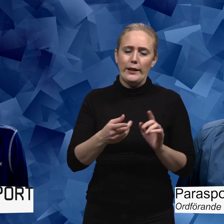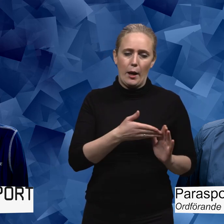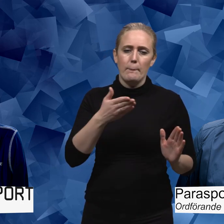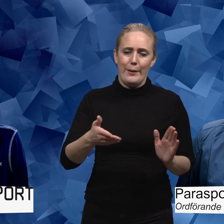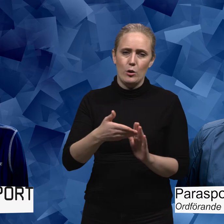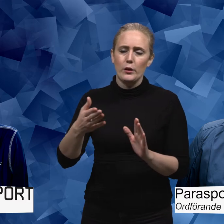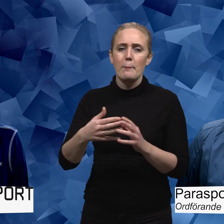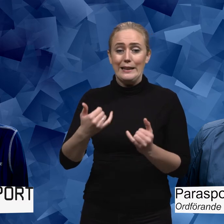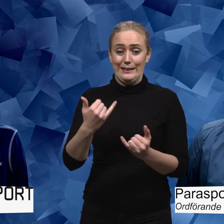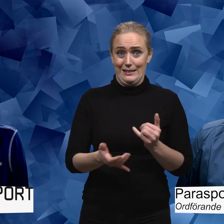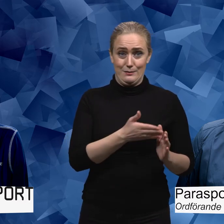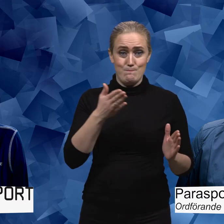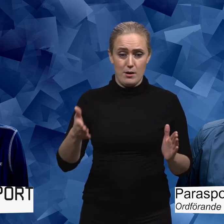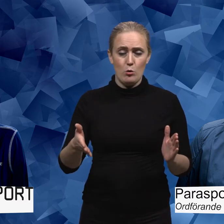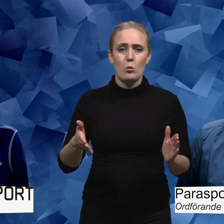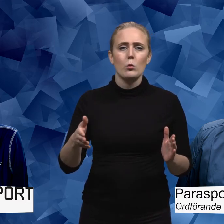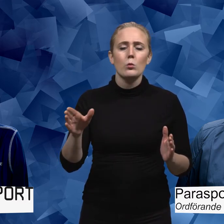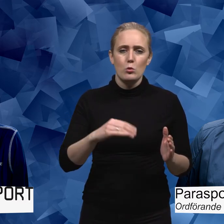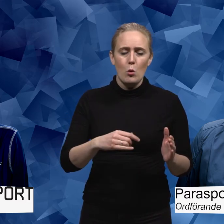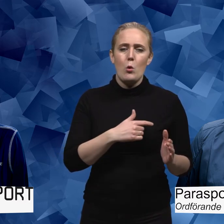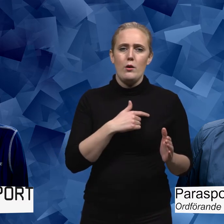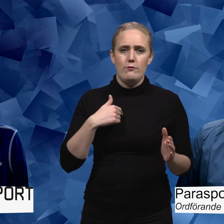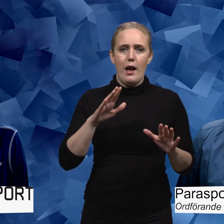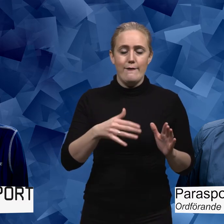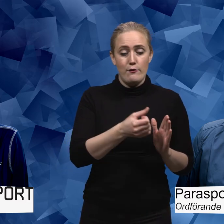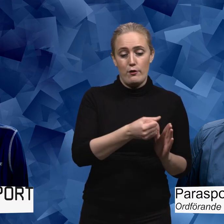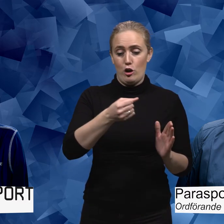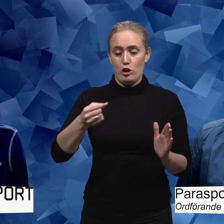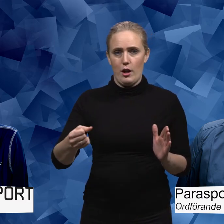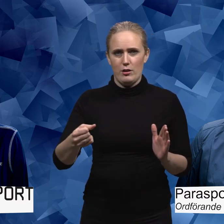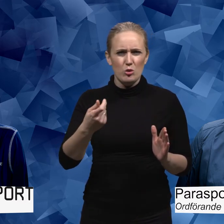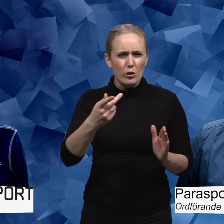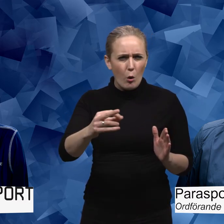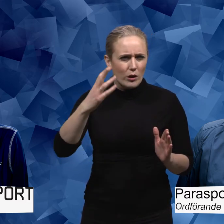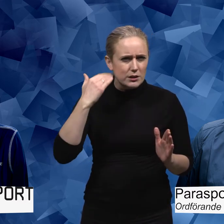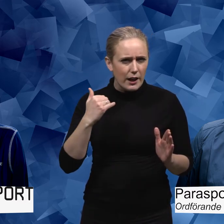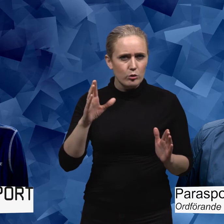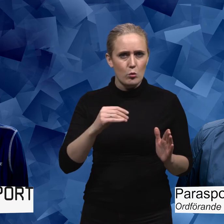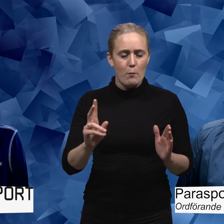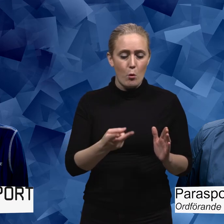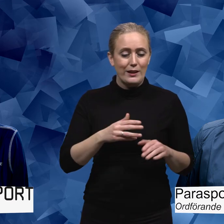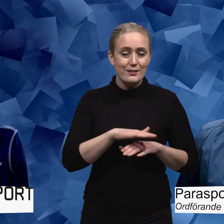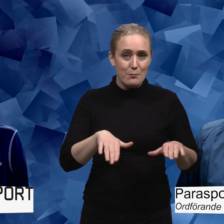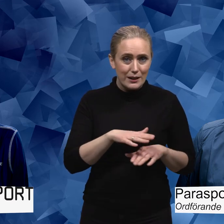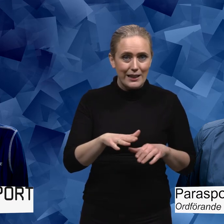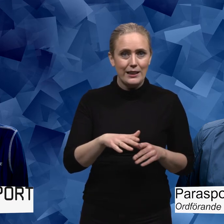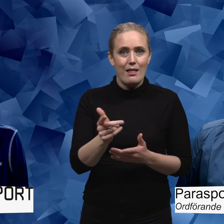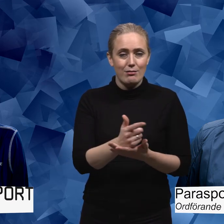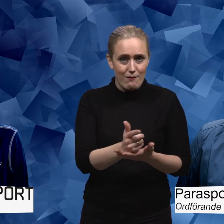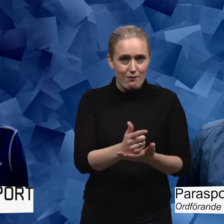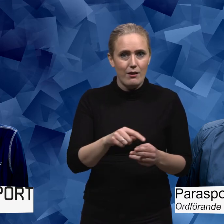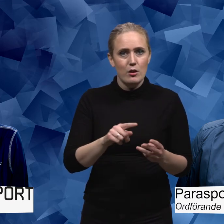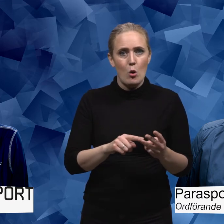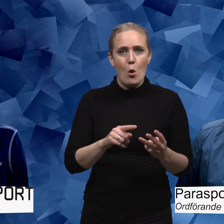har gjorts i lite olika omgångar. Men i senaste omgången så gjorde vi en överflyttning här för ett par år sedan. Med både simning,